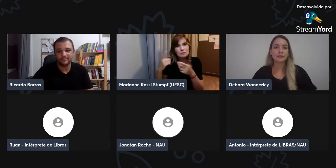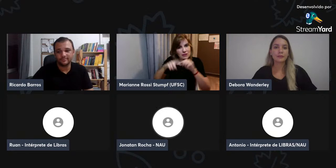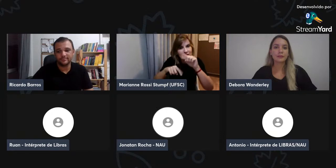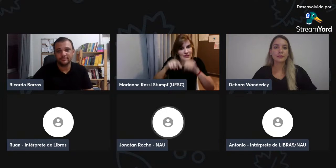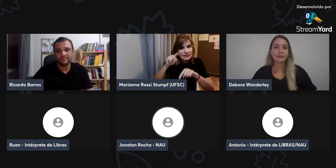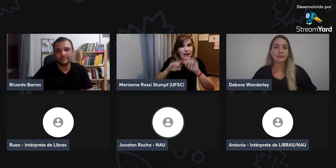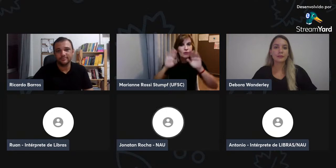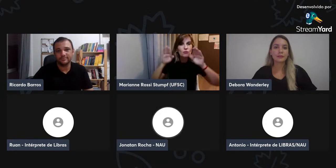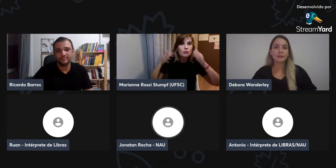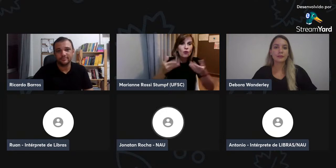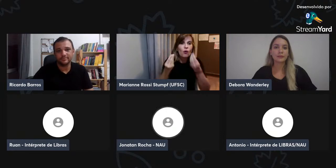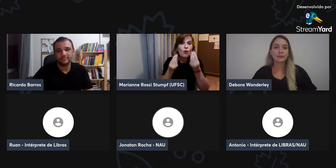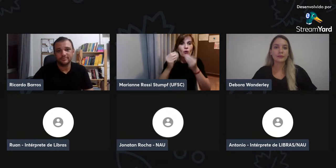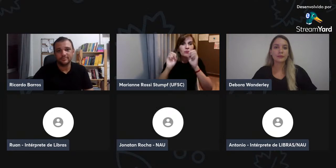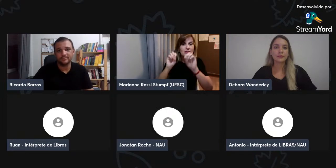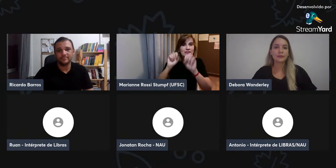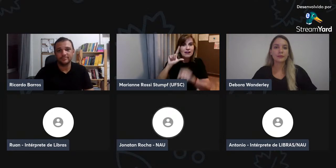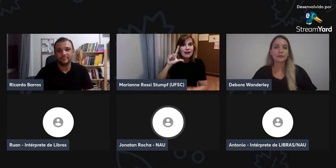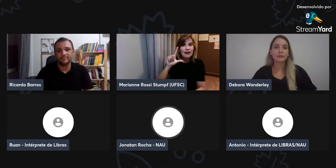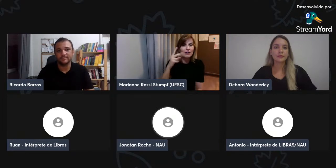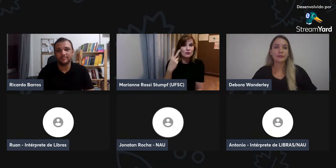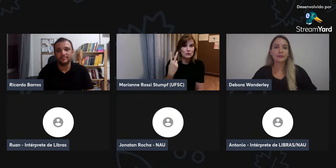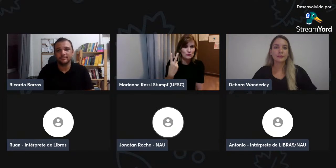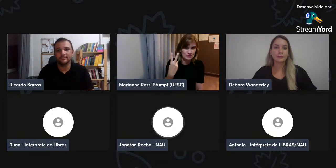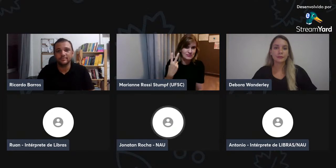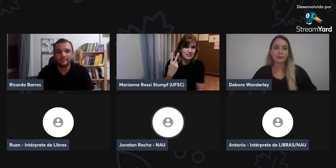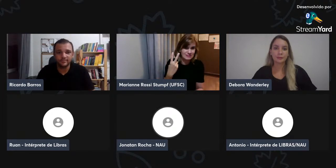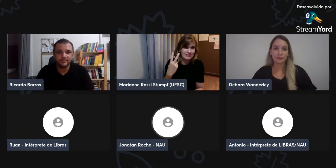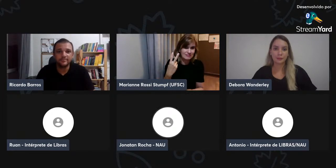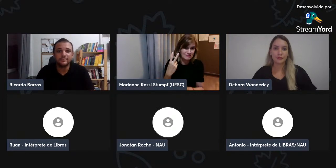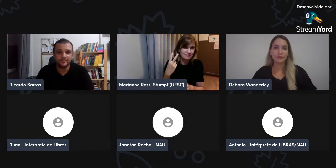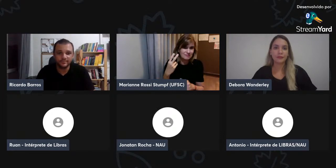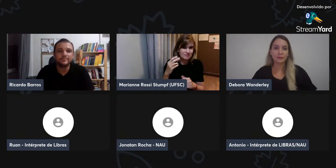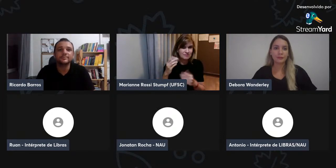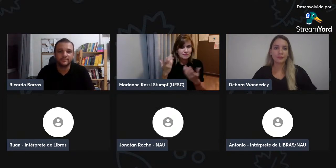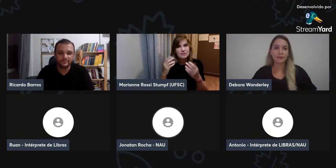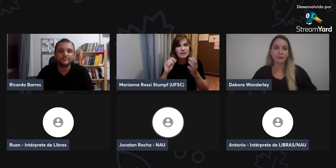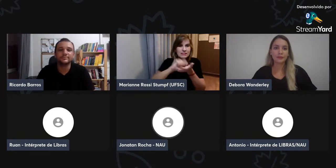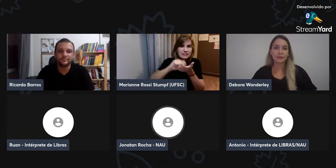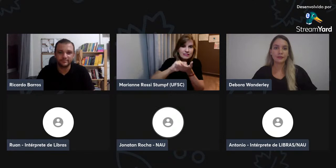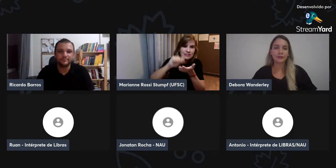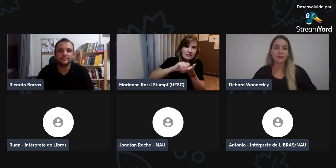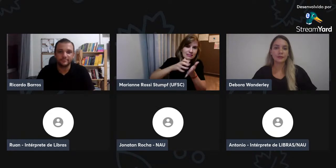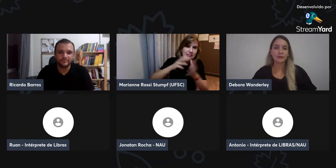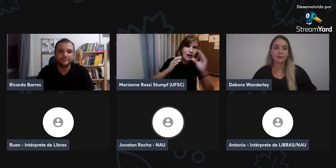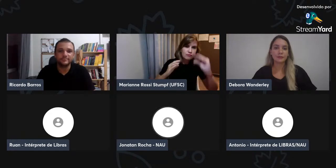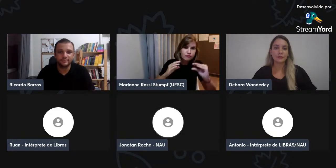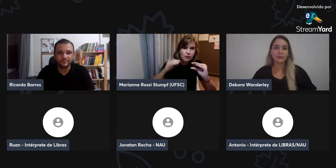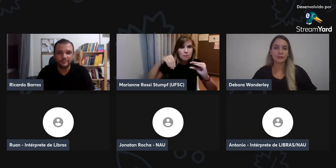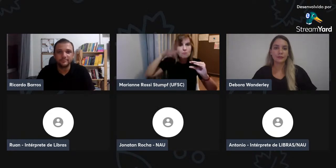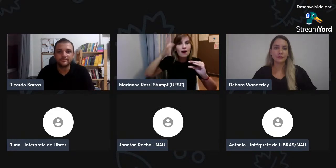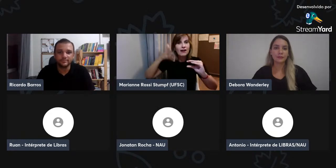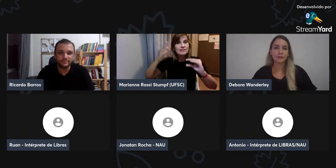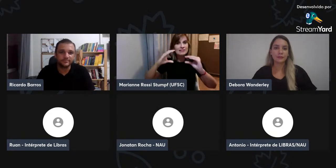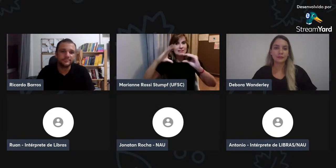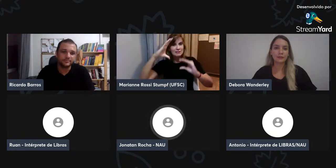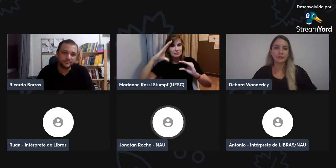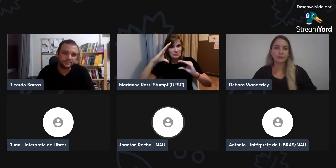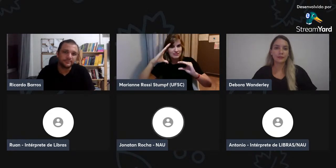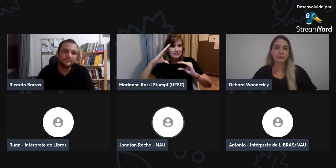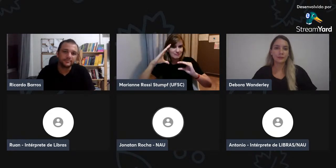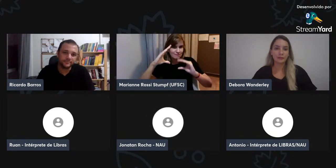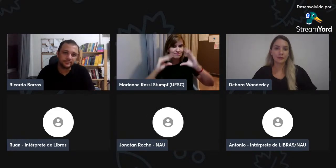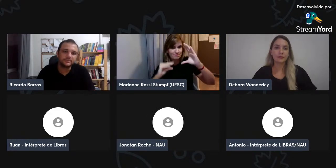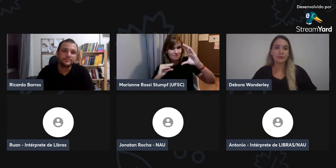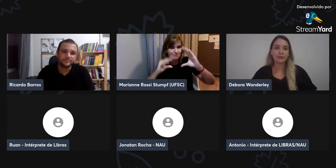Então, é preciso, né, materiais focados, né, no ensino da... da